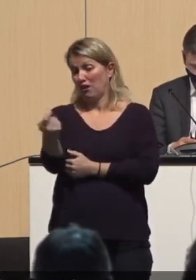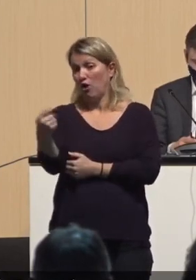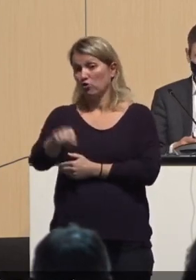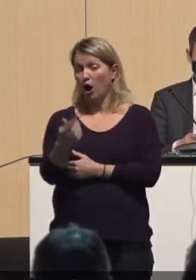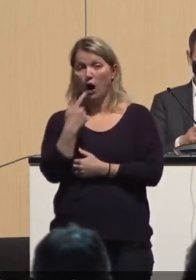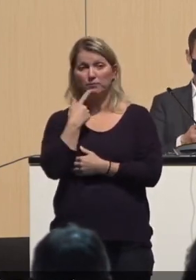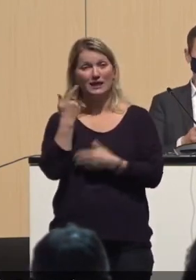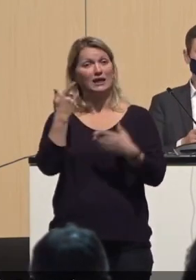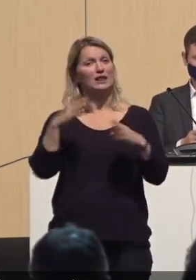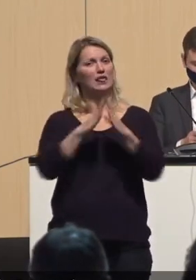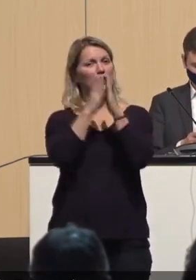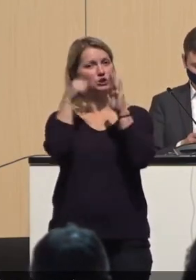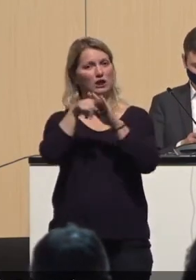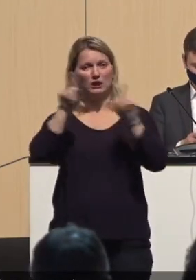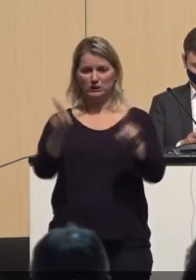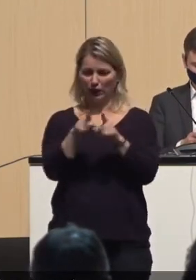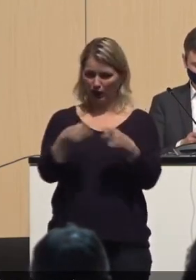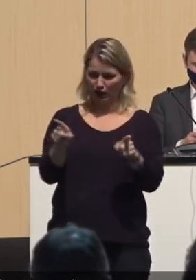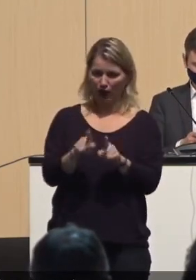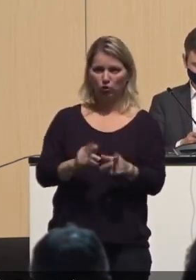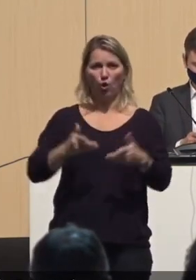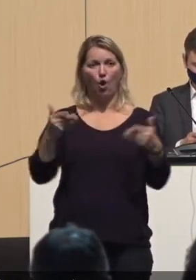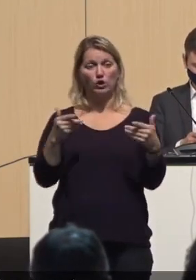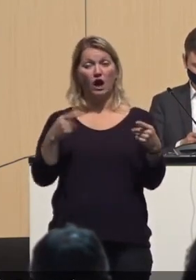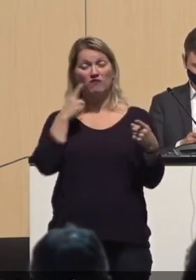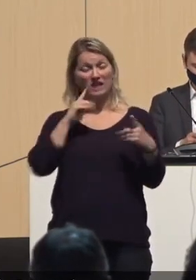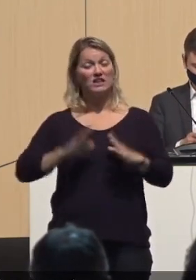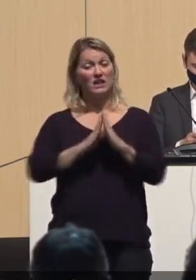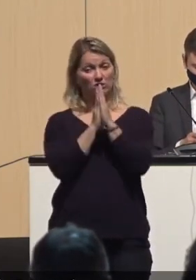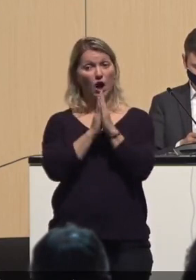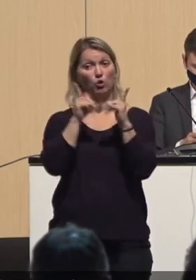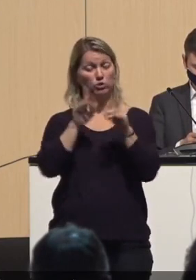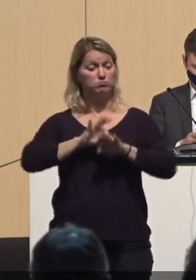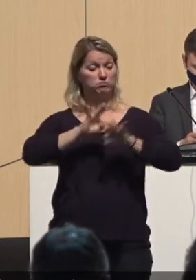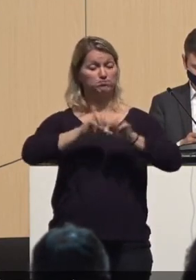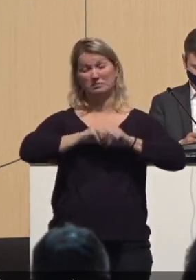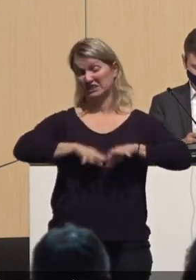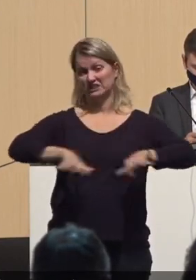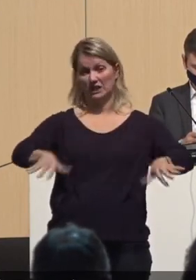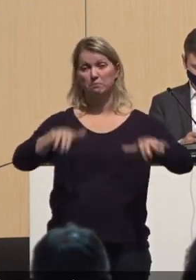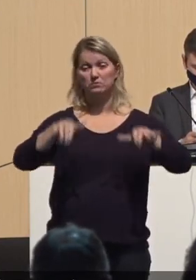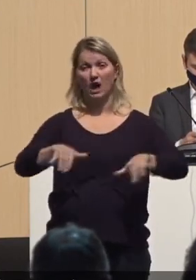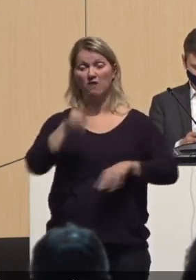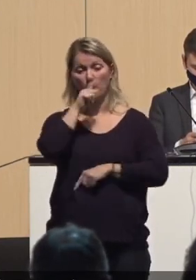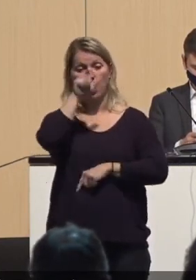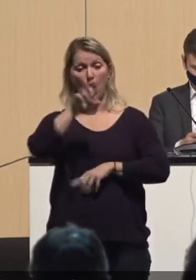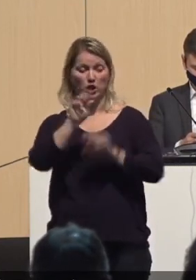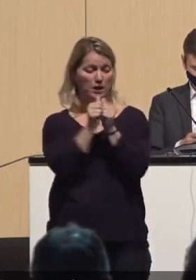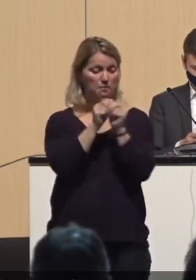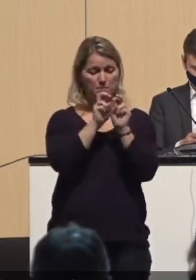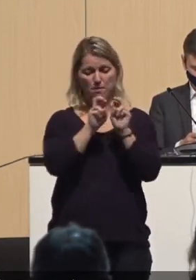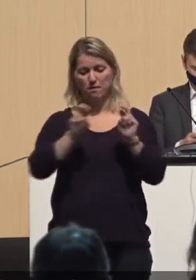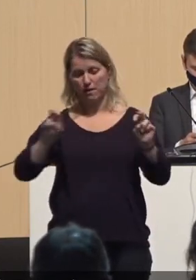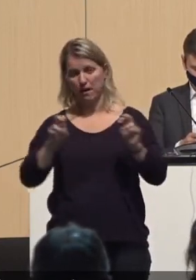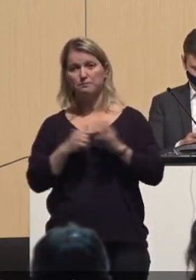die Singen in Kirchen ist, Kirchen sind ziemlich große, gute Superspreader-Events, wenn die Leute dicht sind und singen.